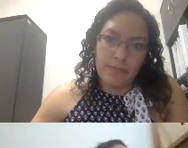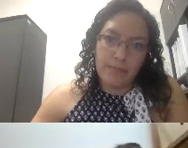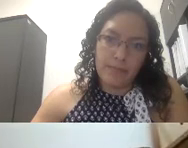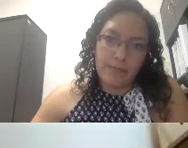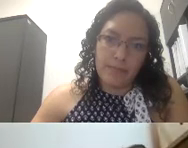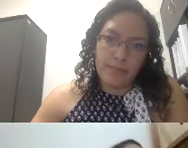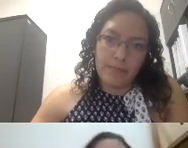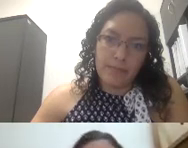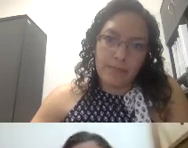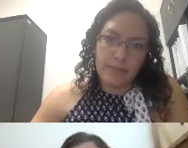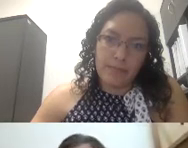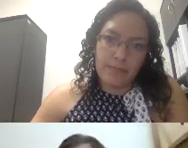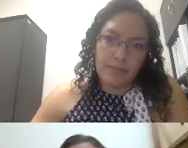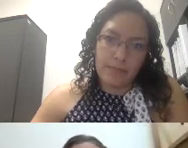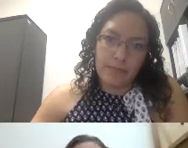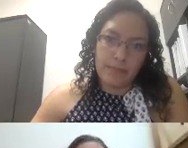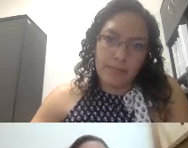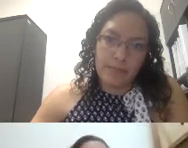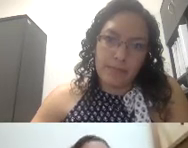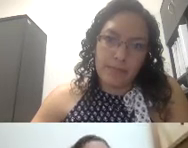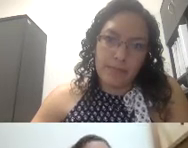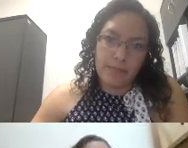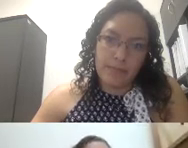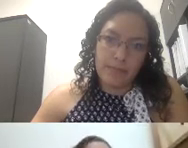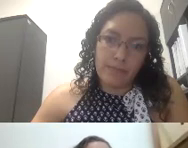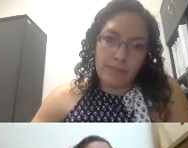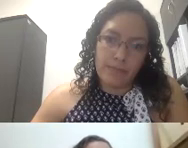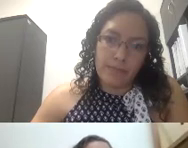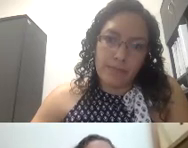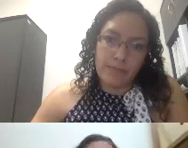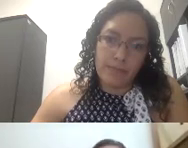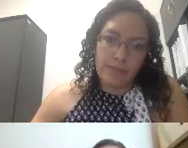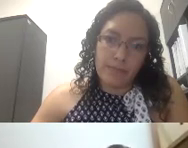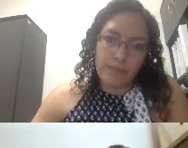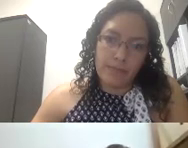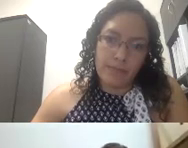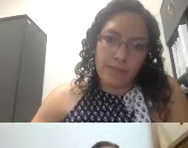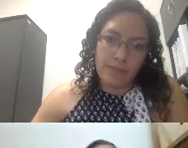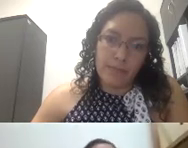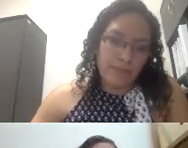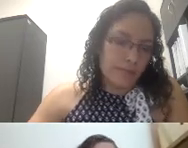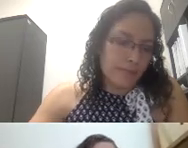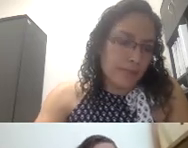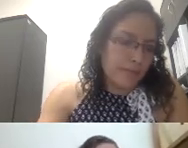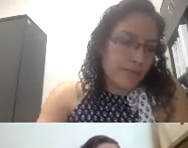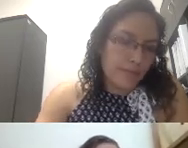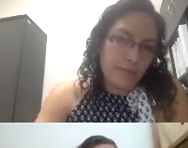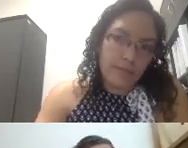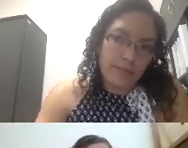sino persona sorda con discapacidad auditiva entonces son todas esas cuestiones que ya ahorita en 2021 ya están muy